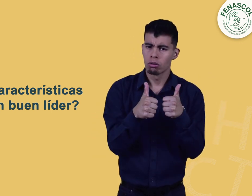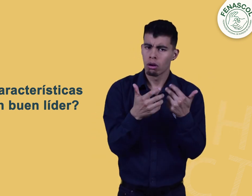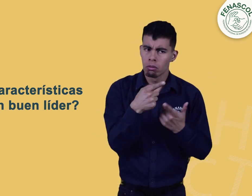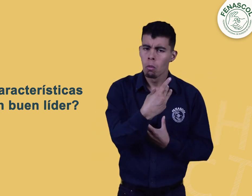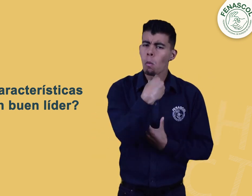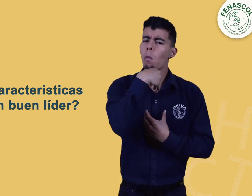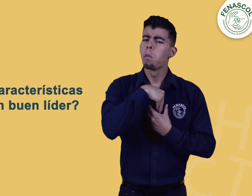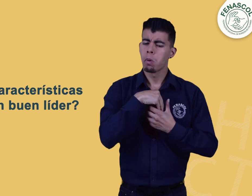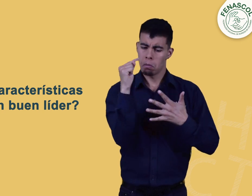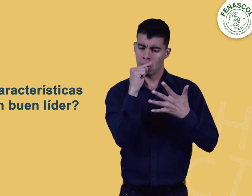líder?